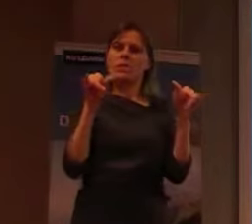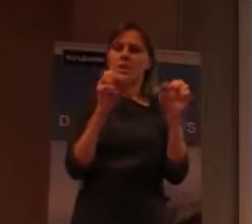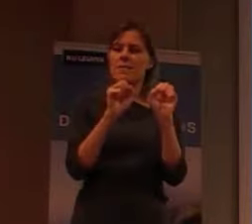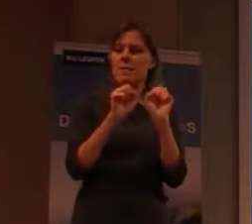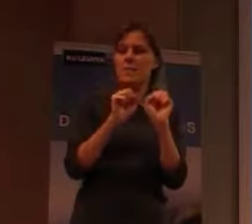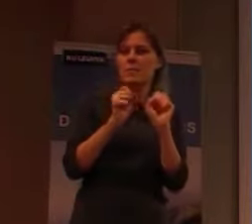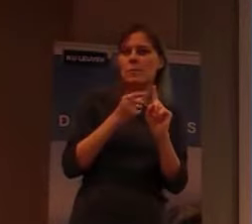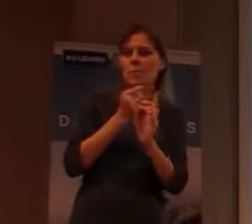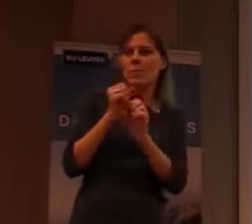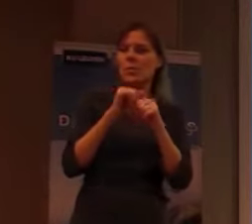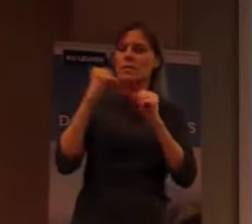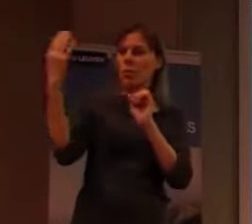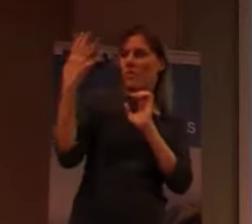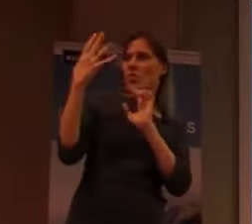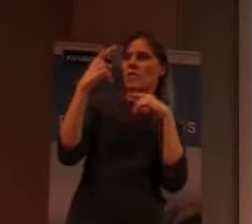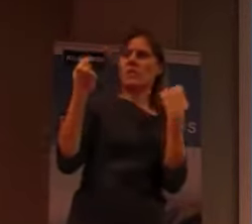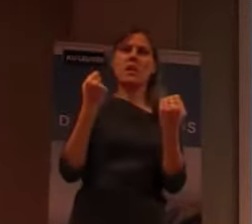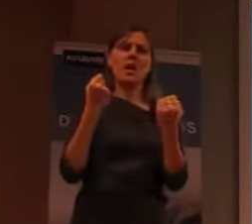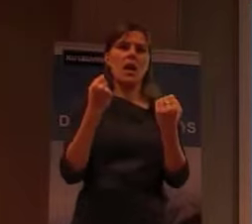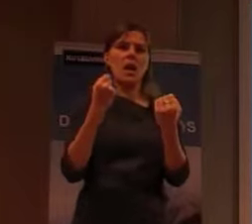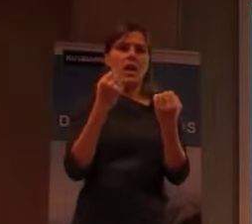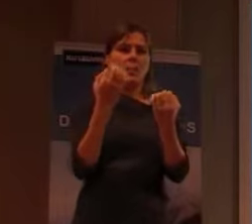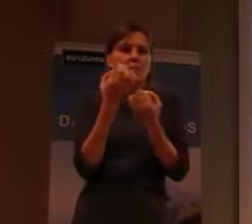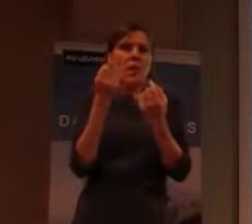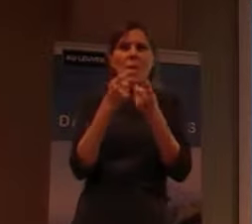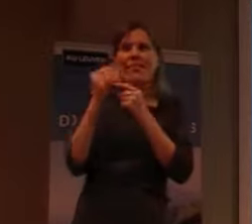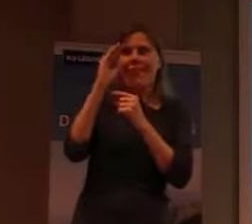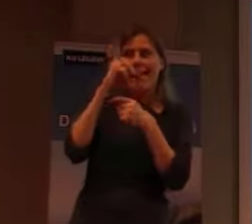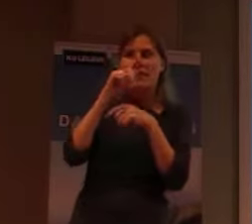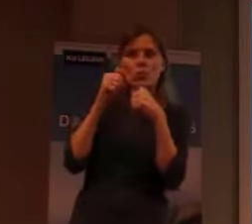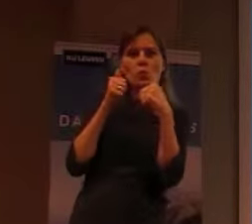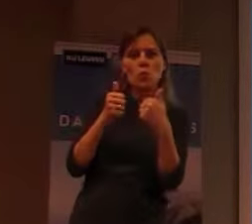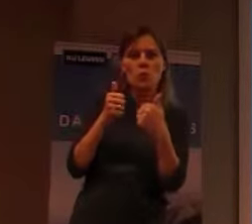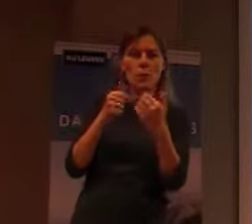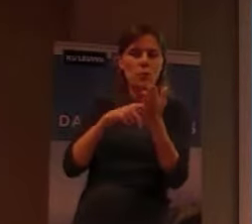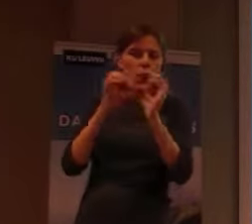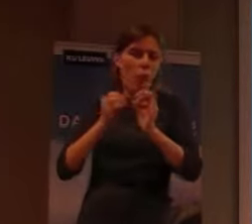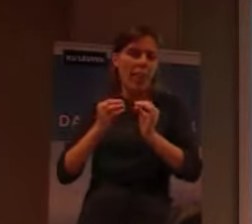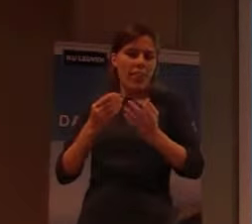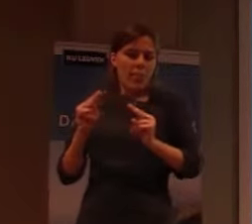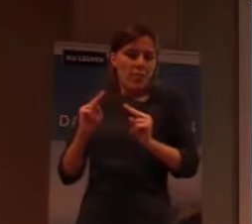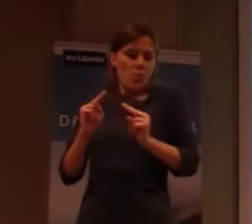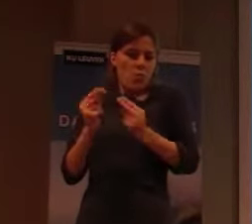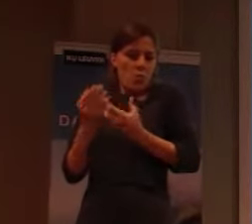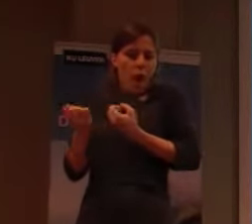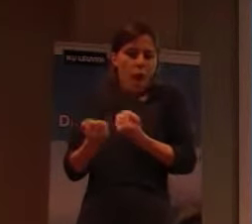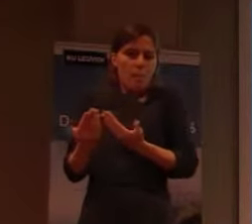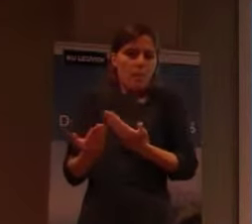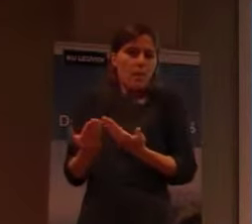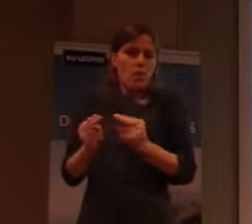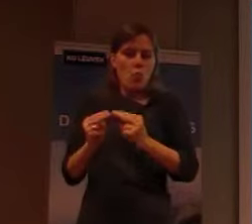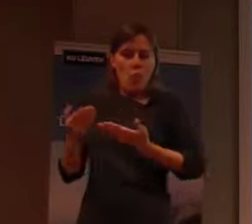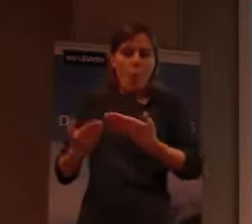kennen. En waar we toch moeten mee omgaan. En ik denk dat het voor een stuk ook het probleem was van